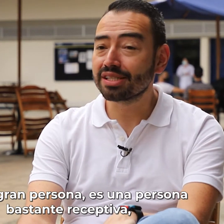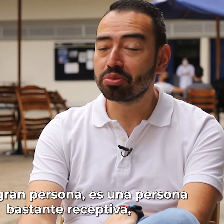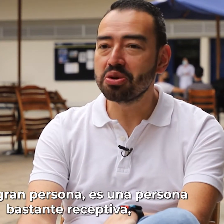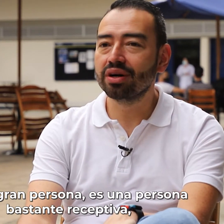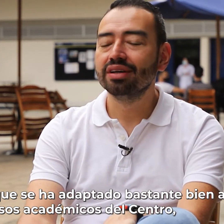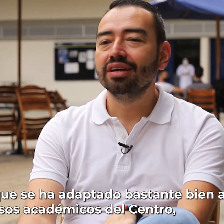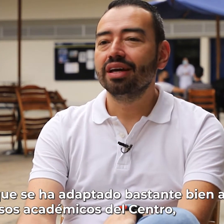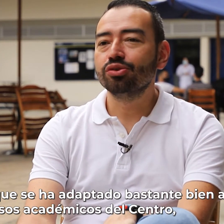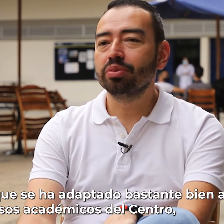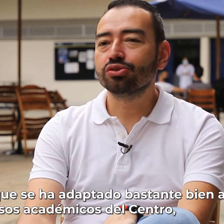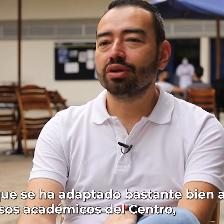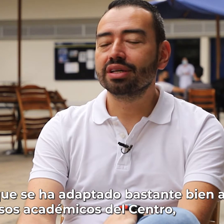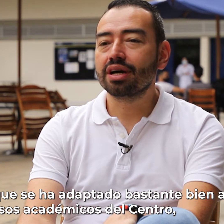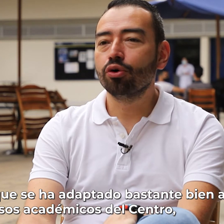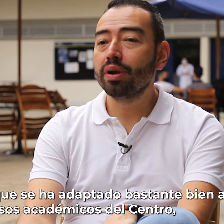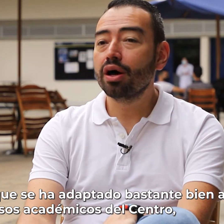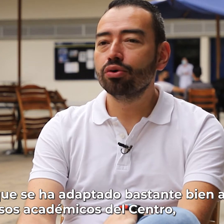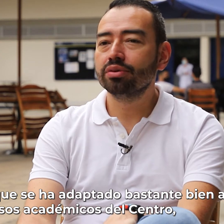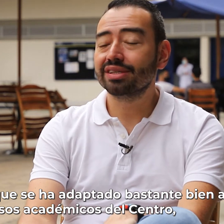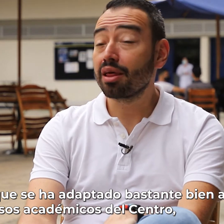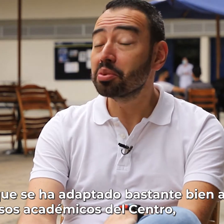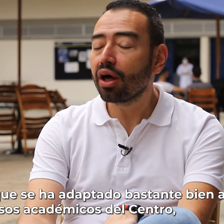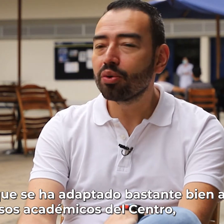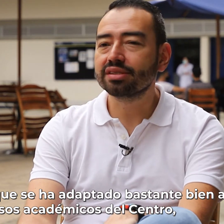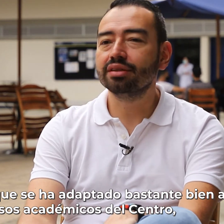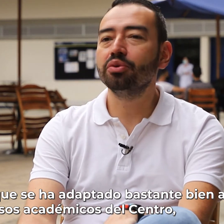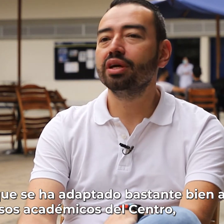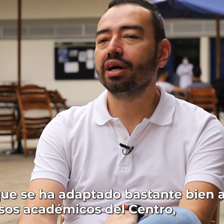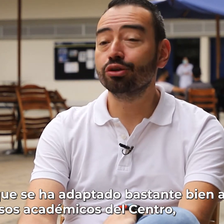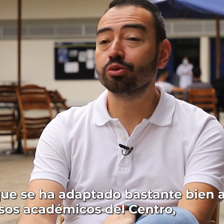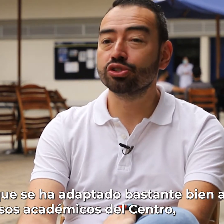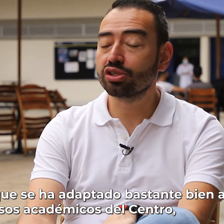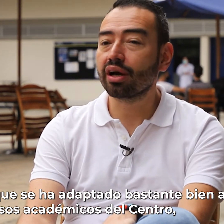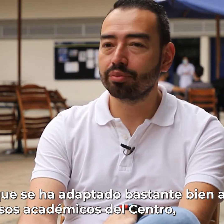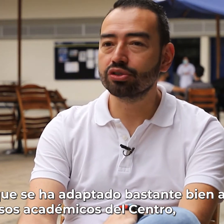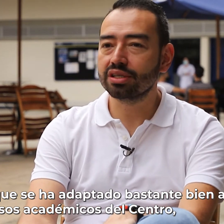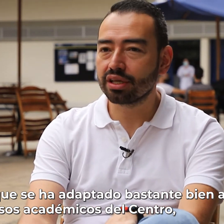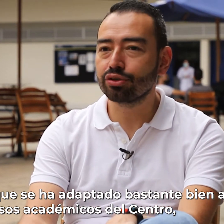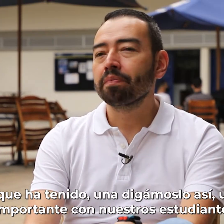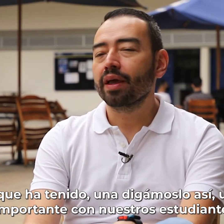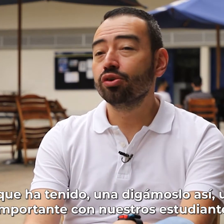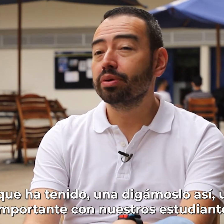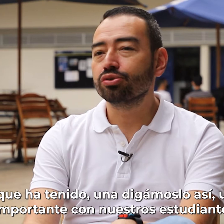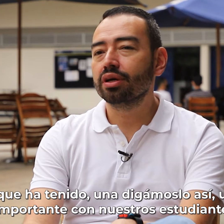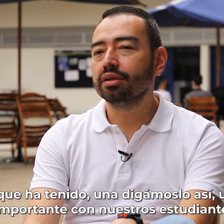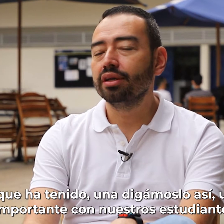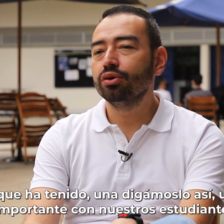receptiva es una persona que se ha acoplado que se ha adaptado bastante bien a los procesos académicos del centro es una persona que ha tenido